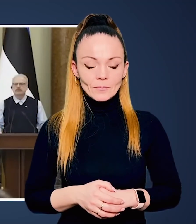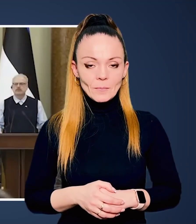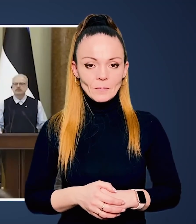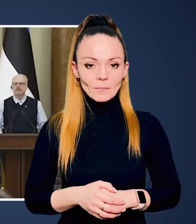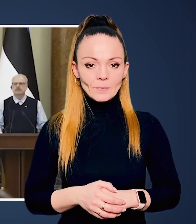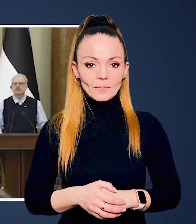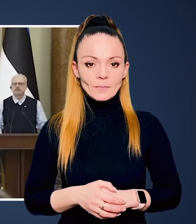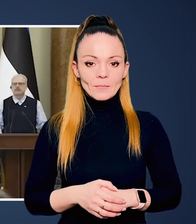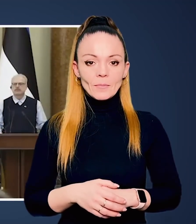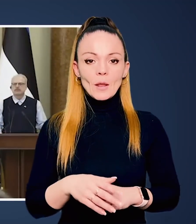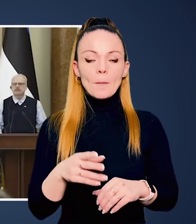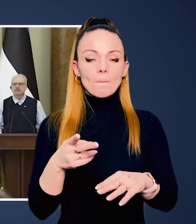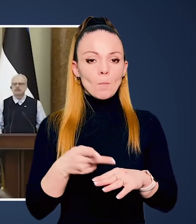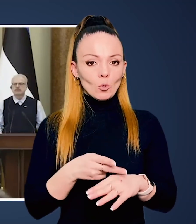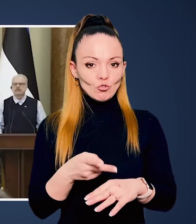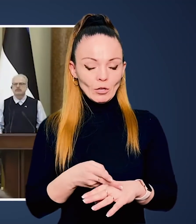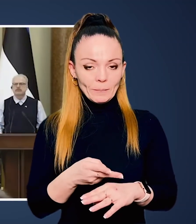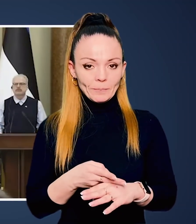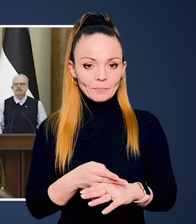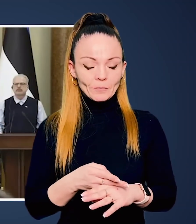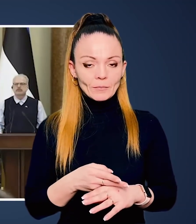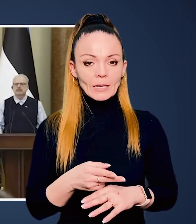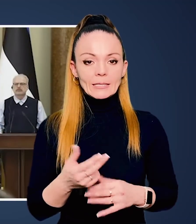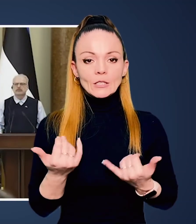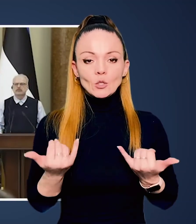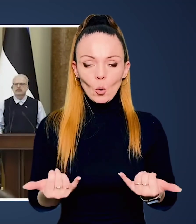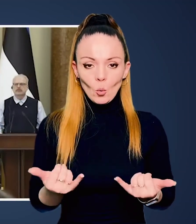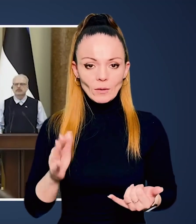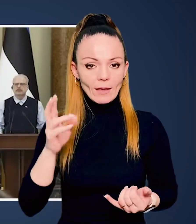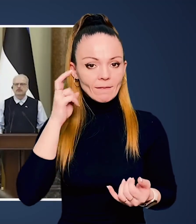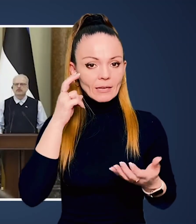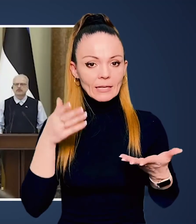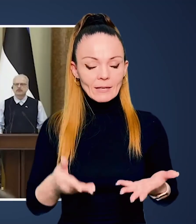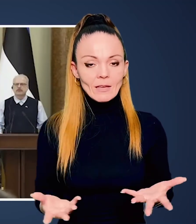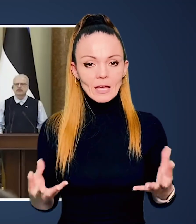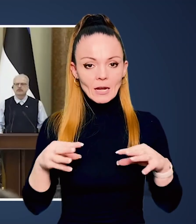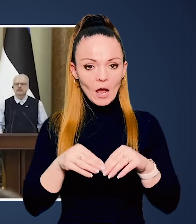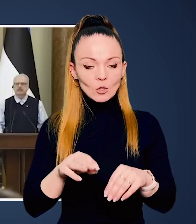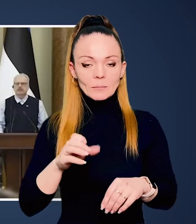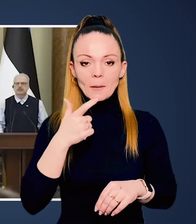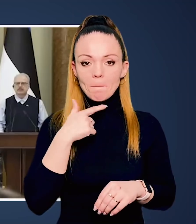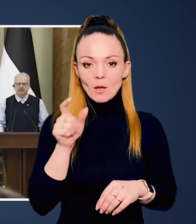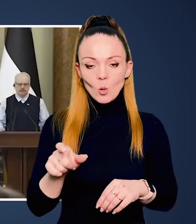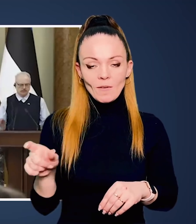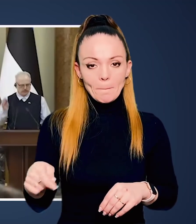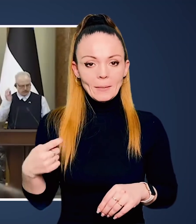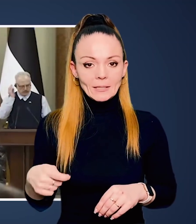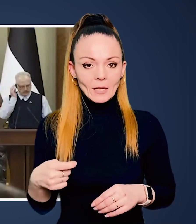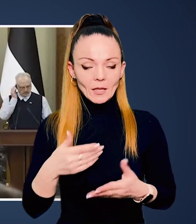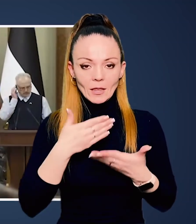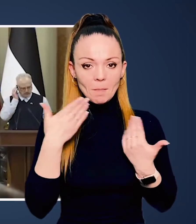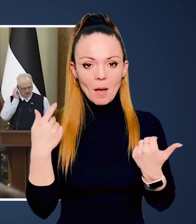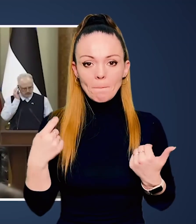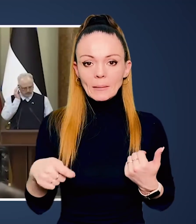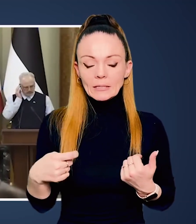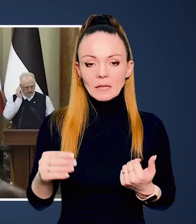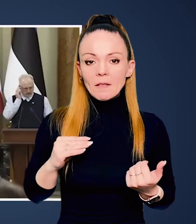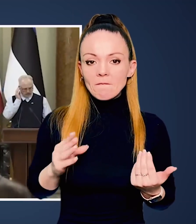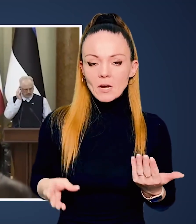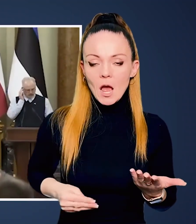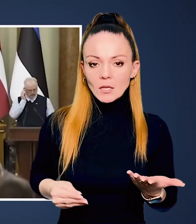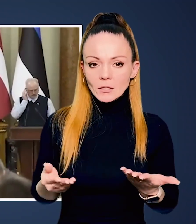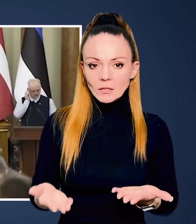Радіо ВНЕД, Павел Бобулович Польща. Павел Бобулович Польща. Сьогодні в Києві разом з панами